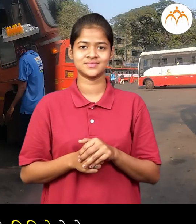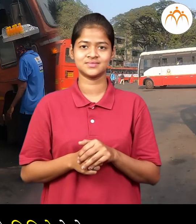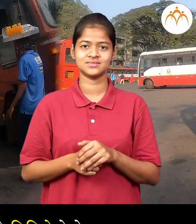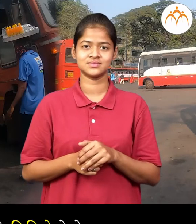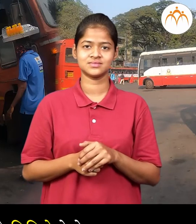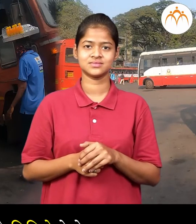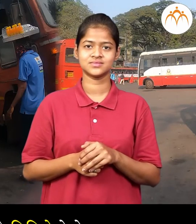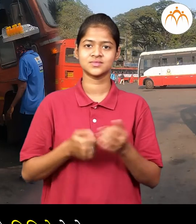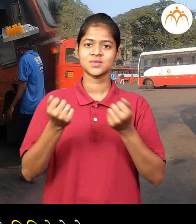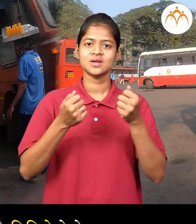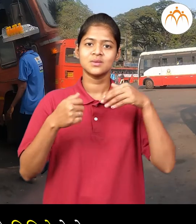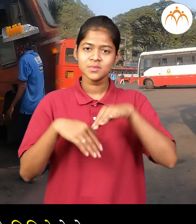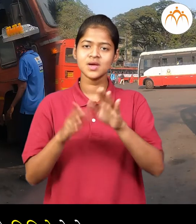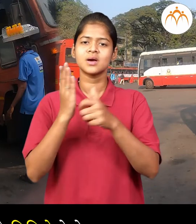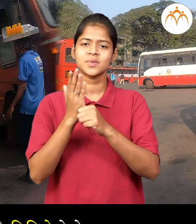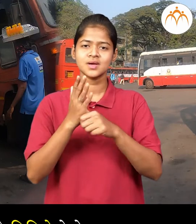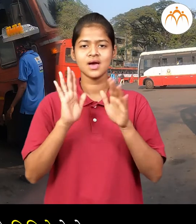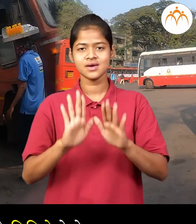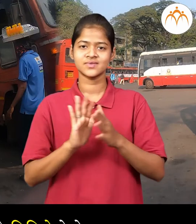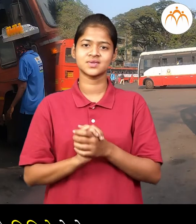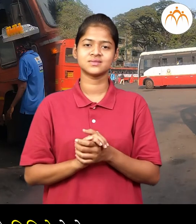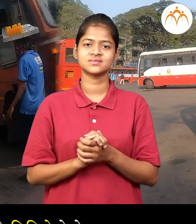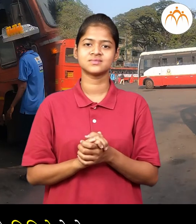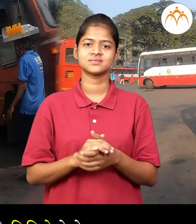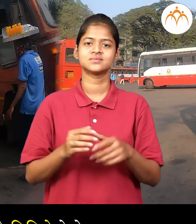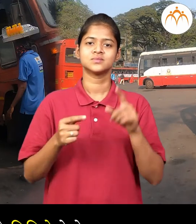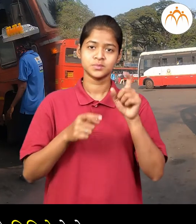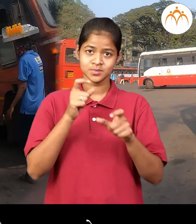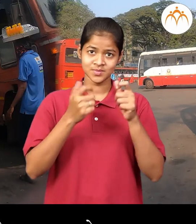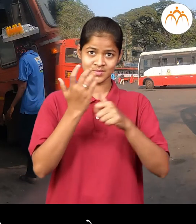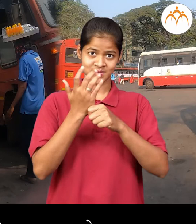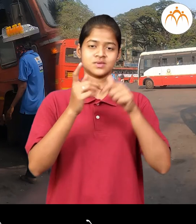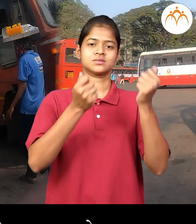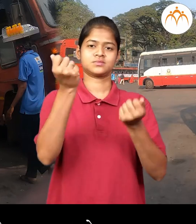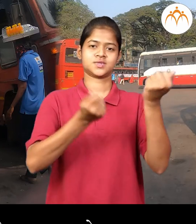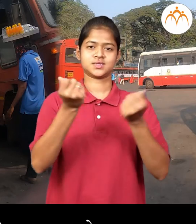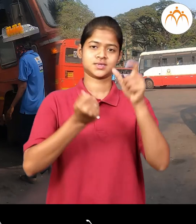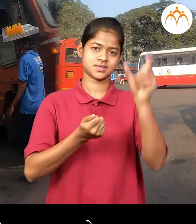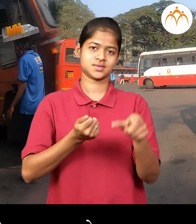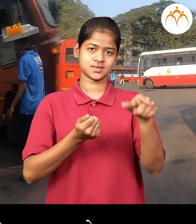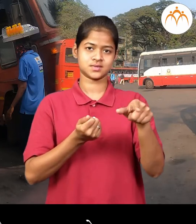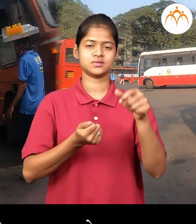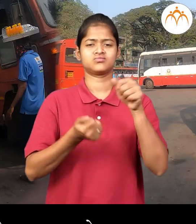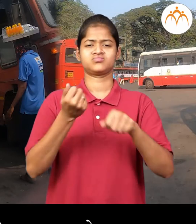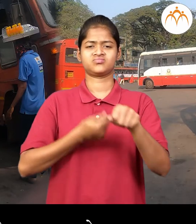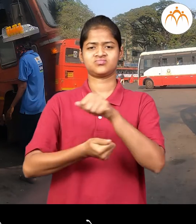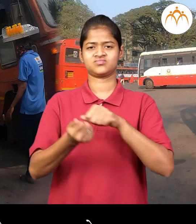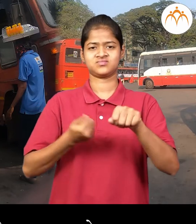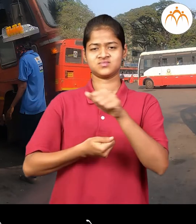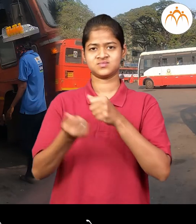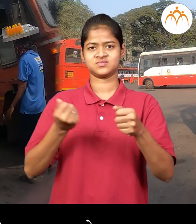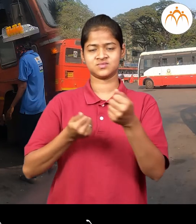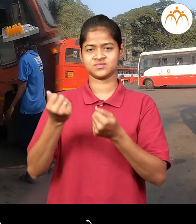आपन तो तिकीटे देतो बस मधे चालकस्तो तो